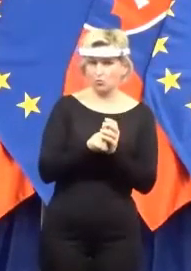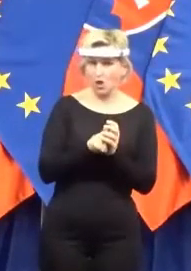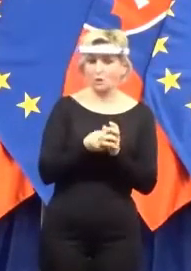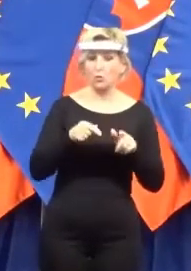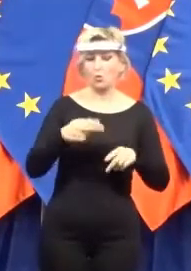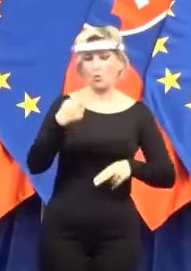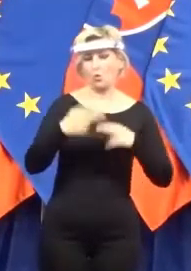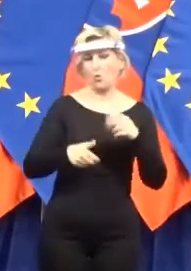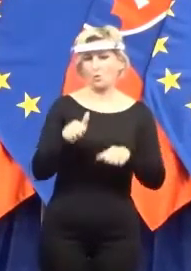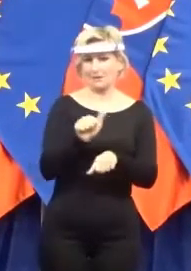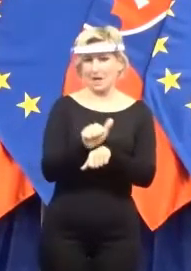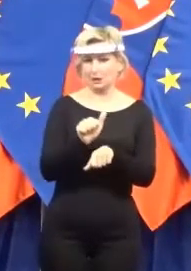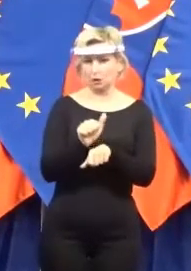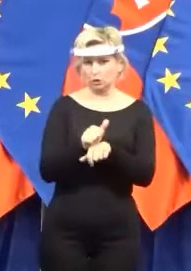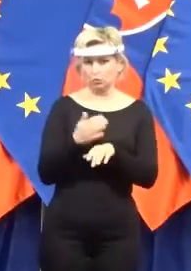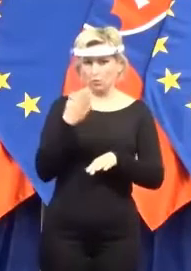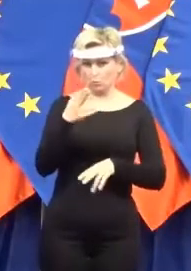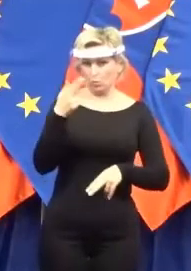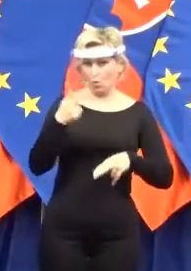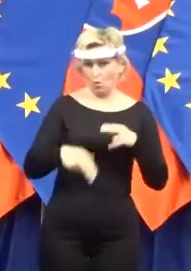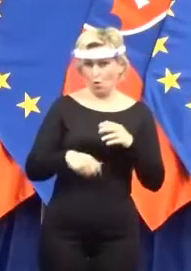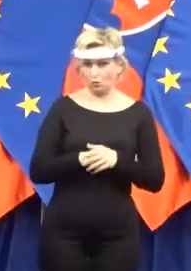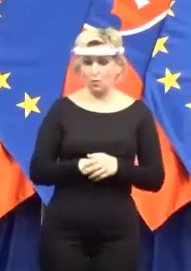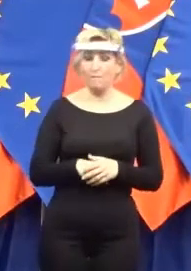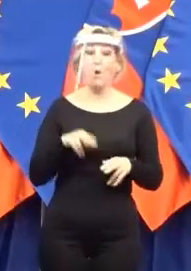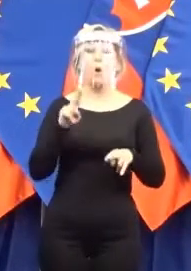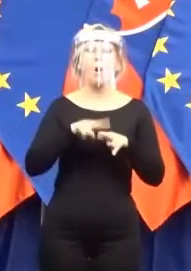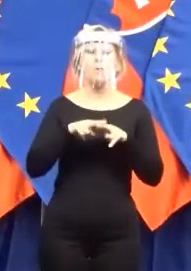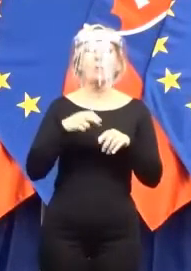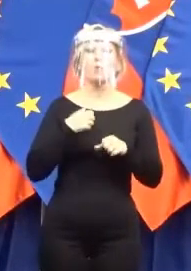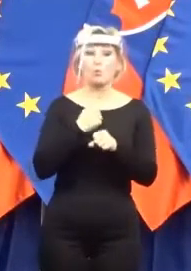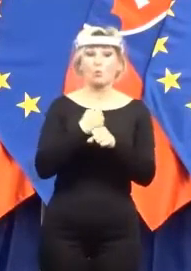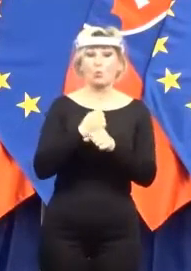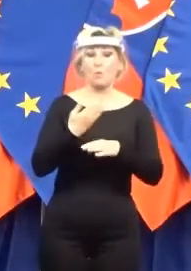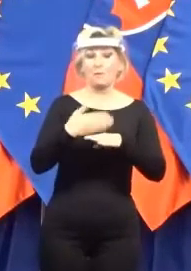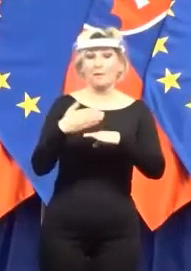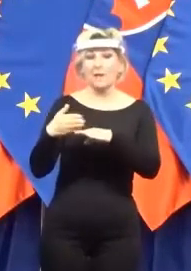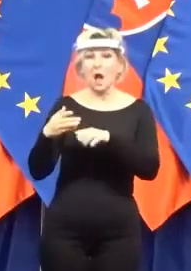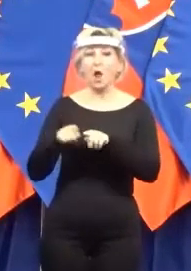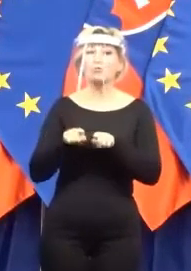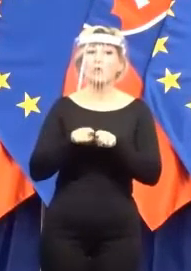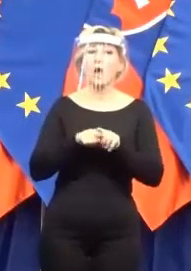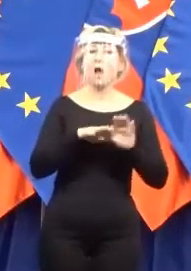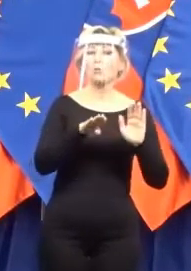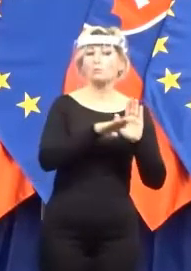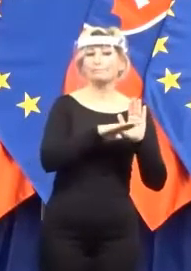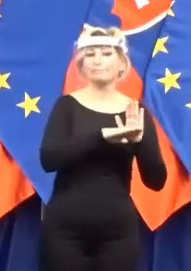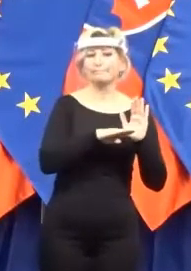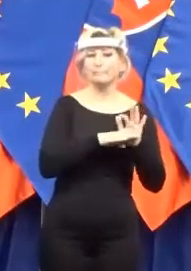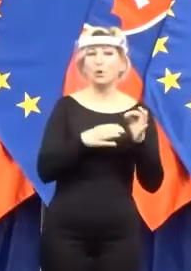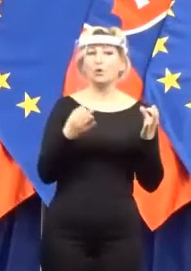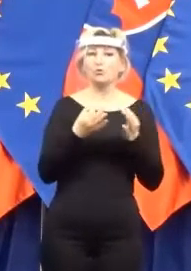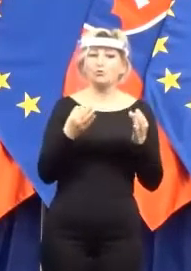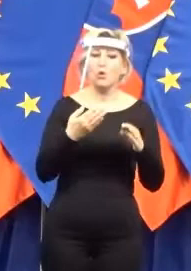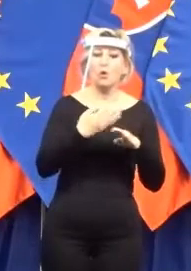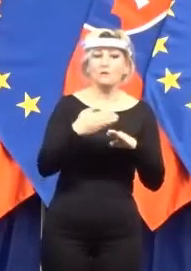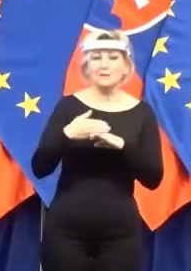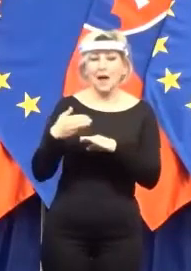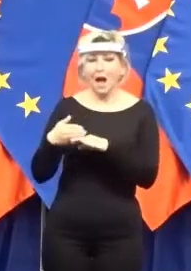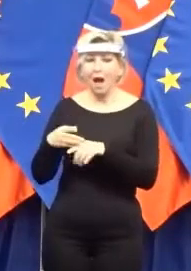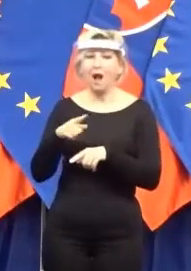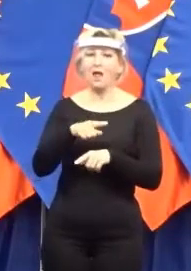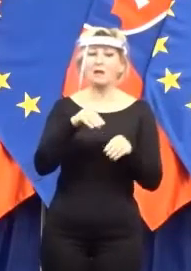usmernenia smerom k školským zariadeniam alebo zriadovateľom, ako sa konať. Toto